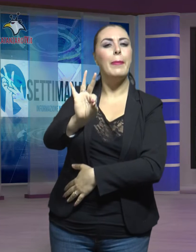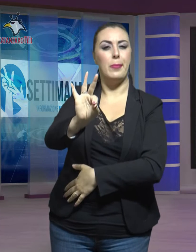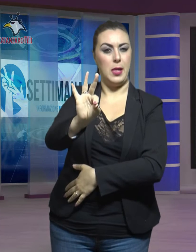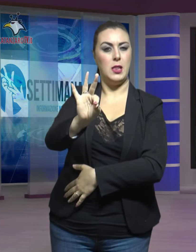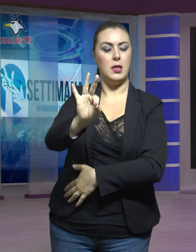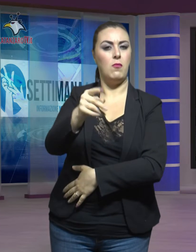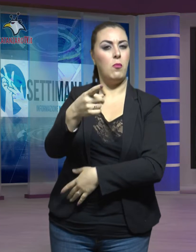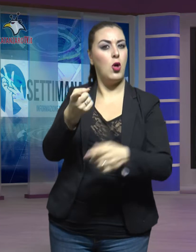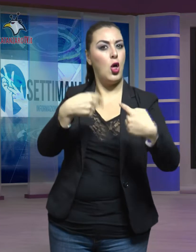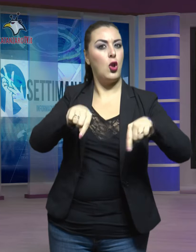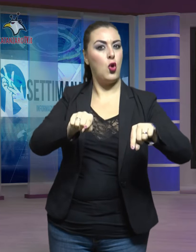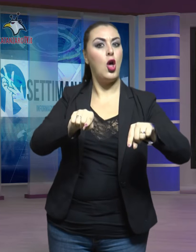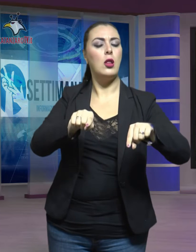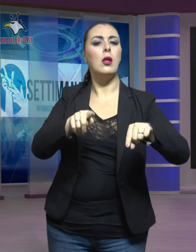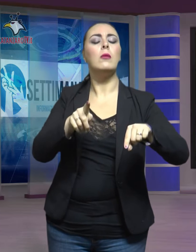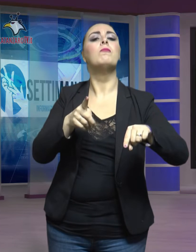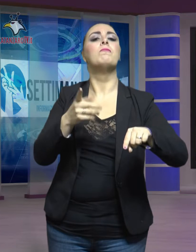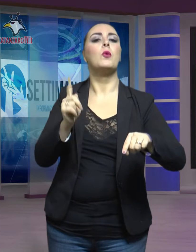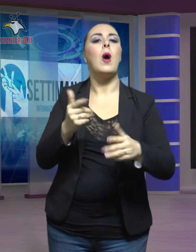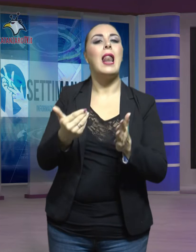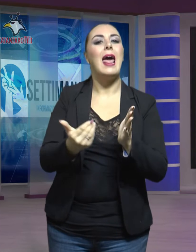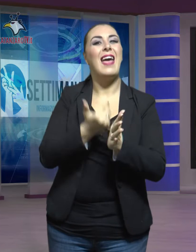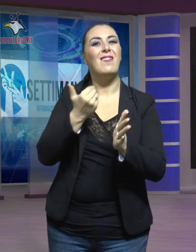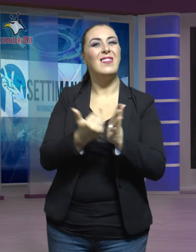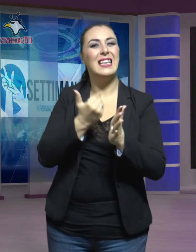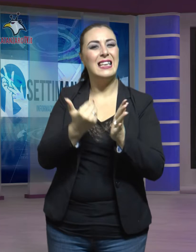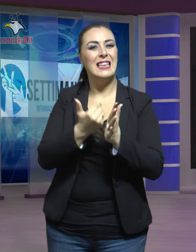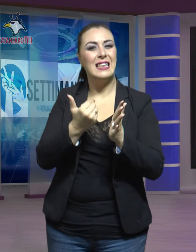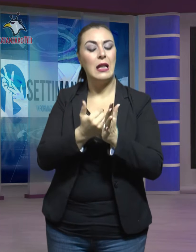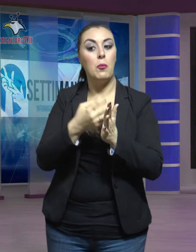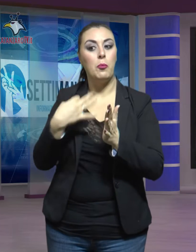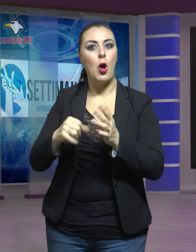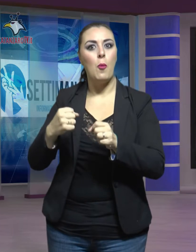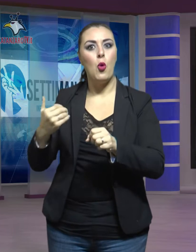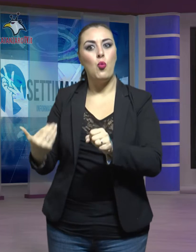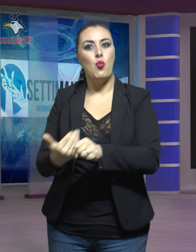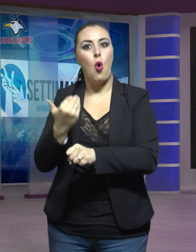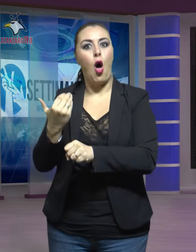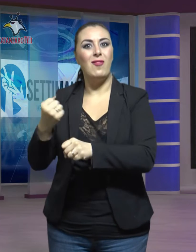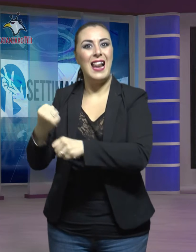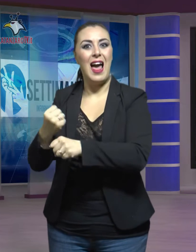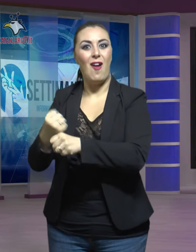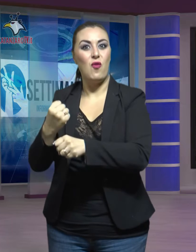riunione è quello di evitare che l'apertura di nuovi cantieri